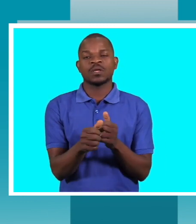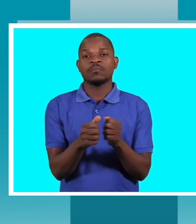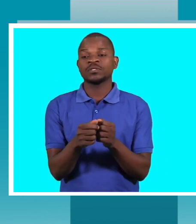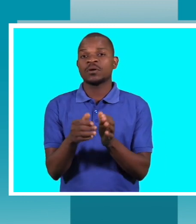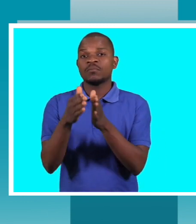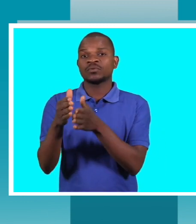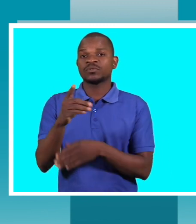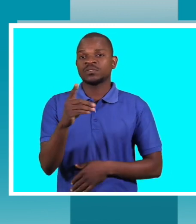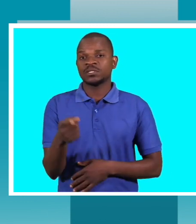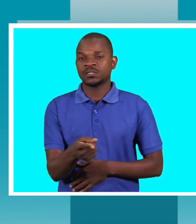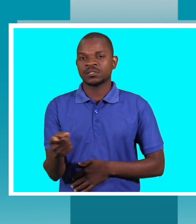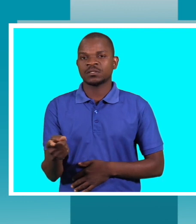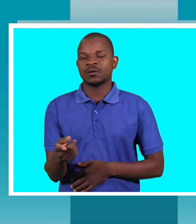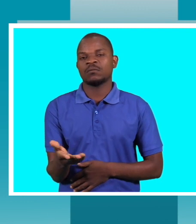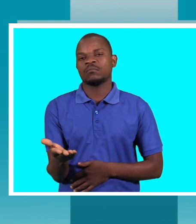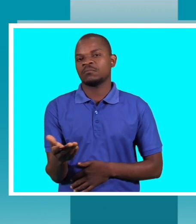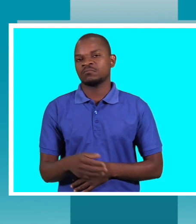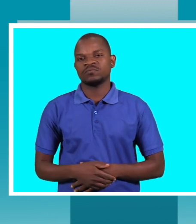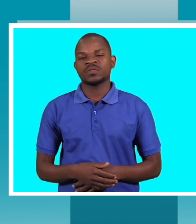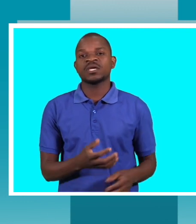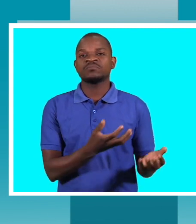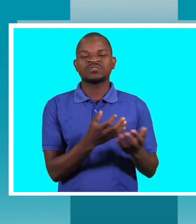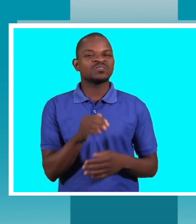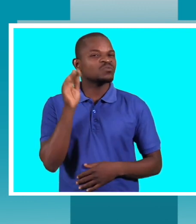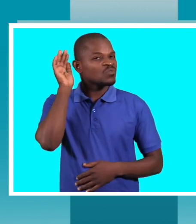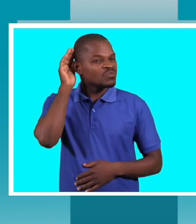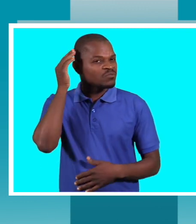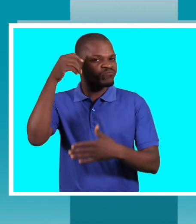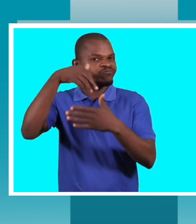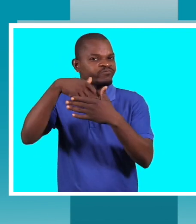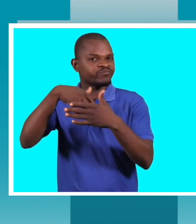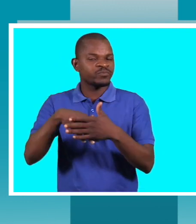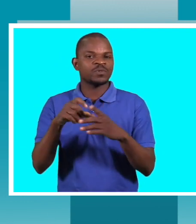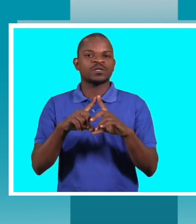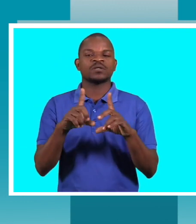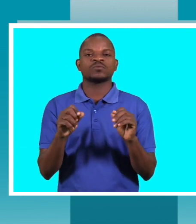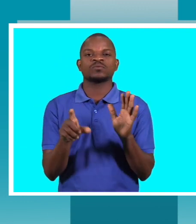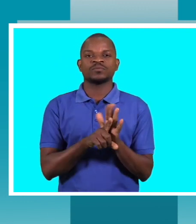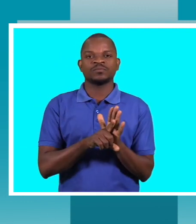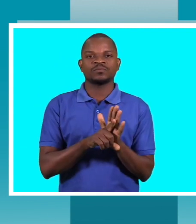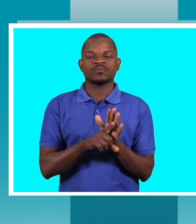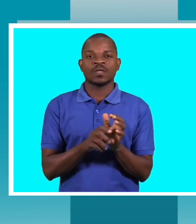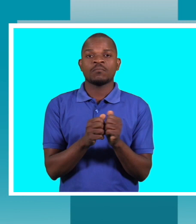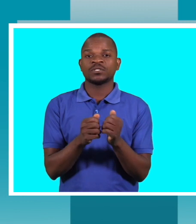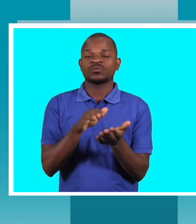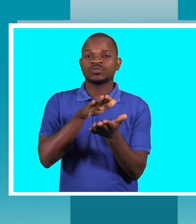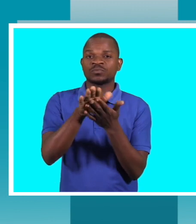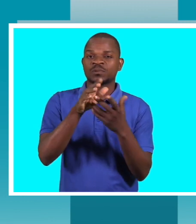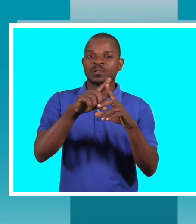deficiência que precisam beber mais daquilo que existe. Quando falamos de inclusão, inclusão não é